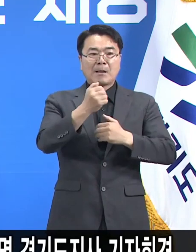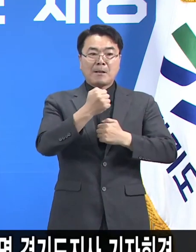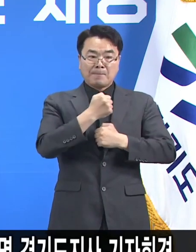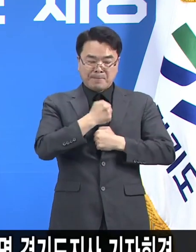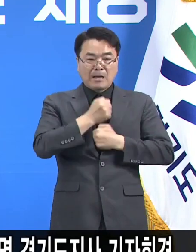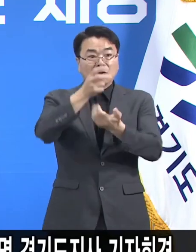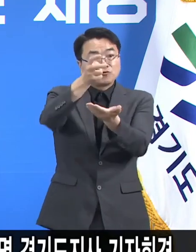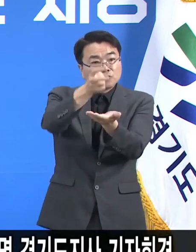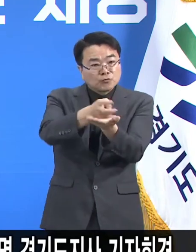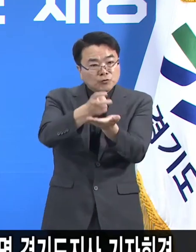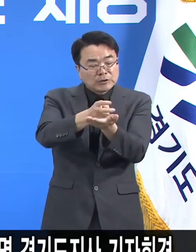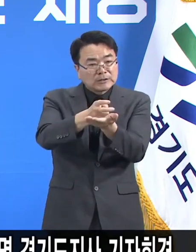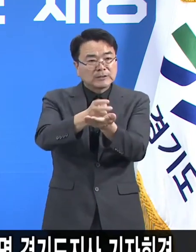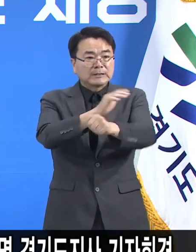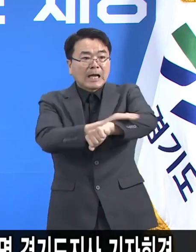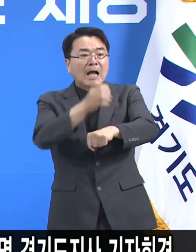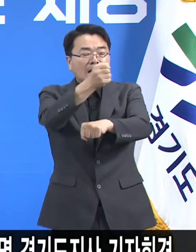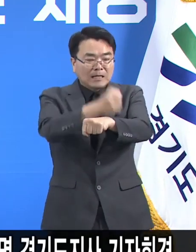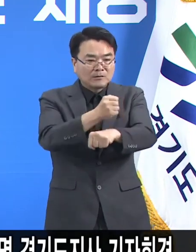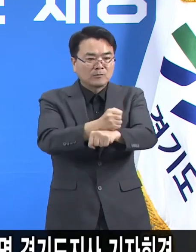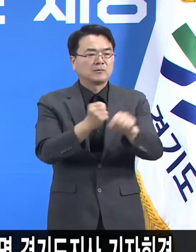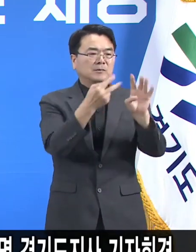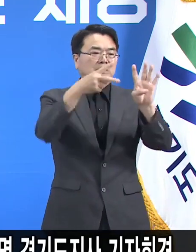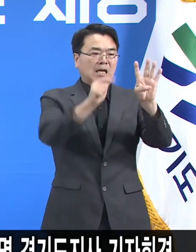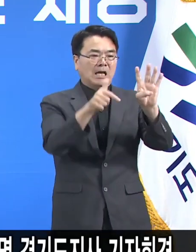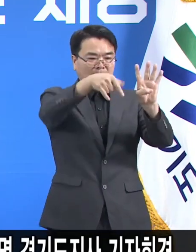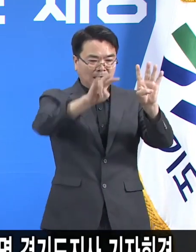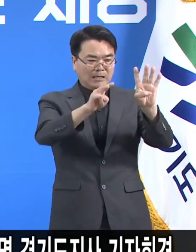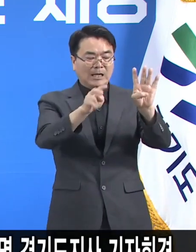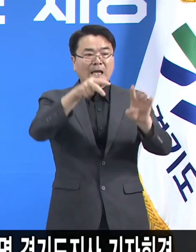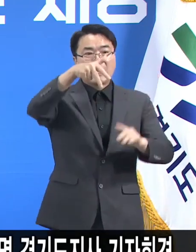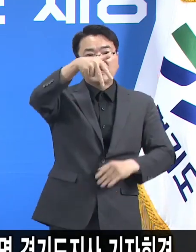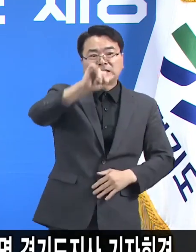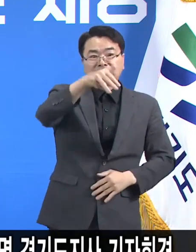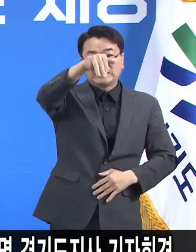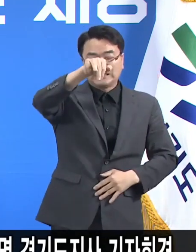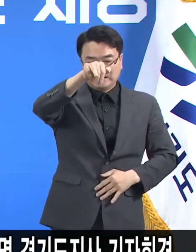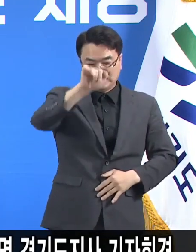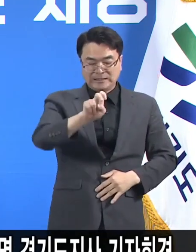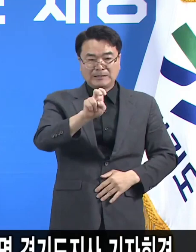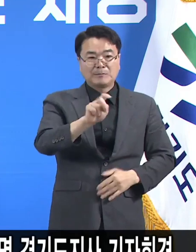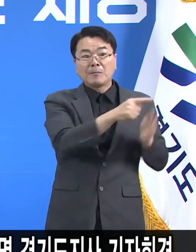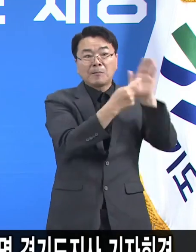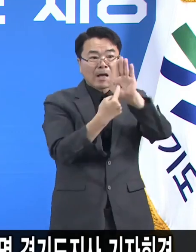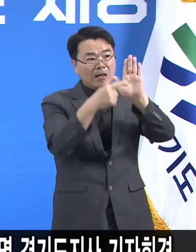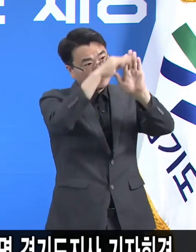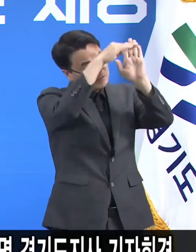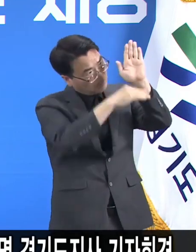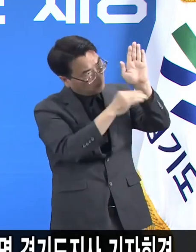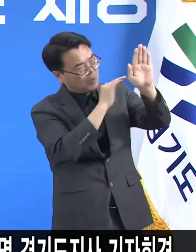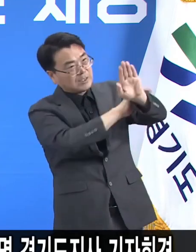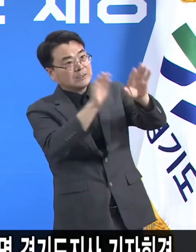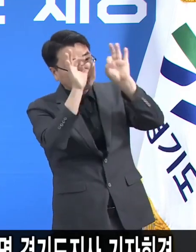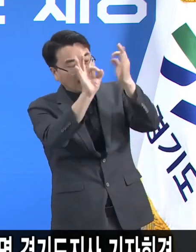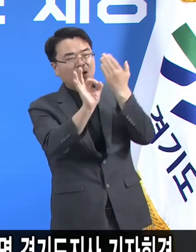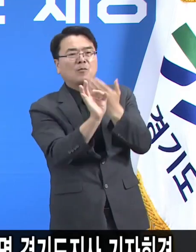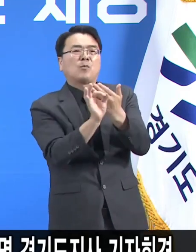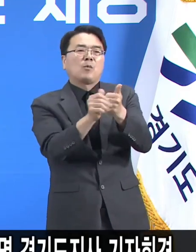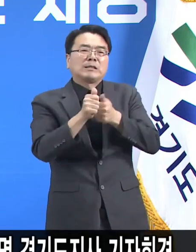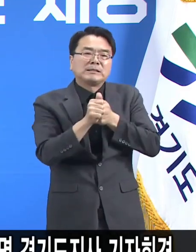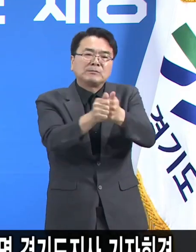철저히 지켜주시고 4단계 지침도 정말로 어기지 마시고 꼭